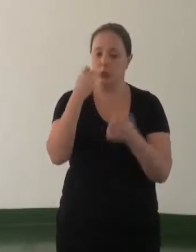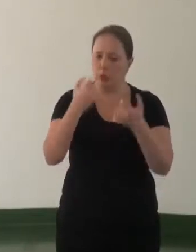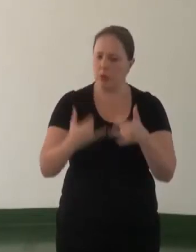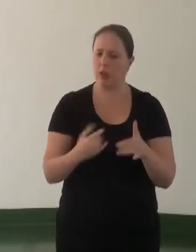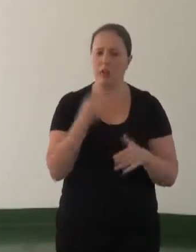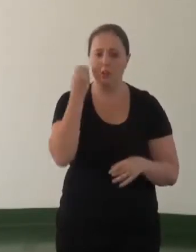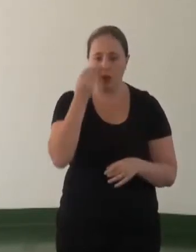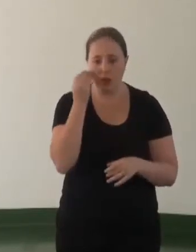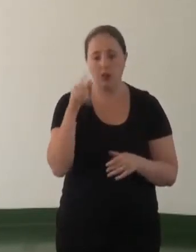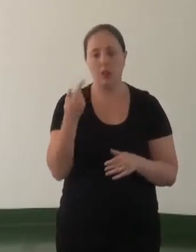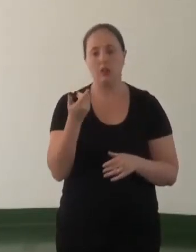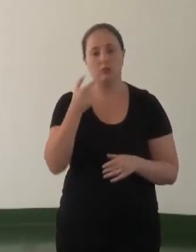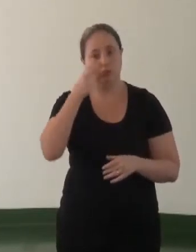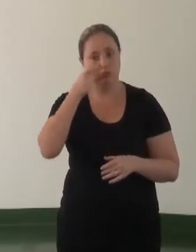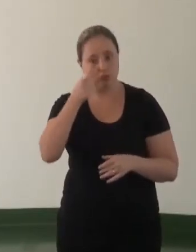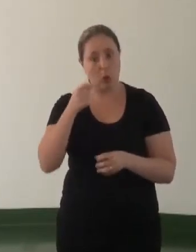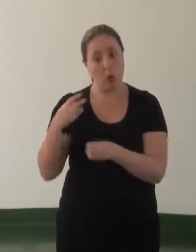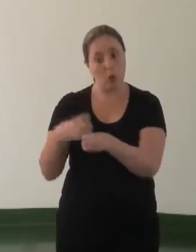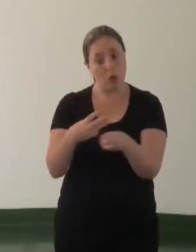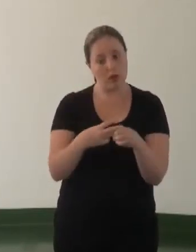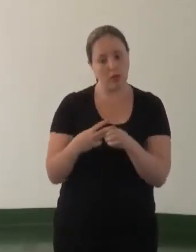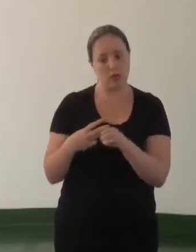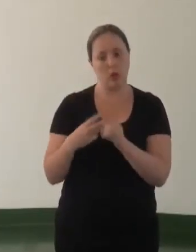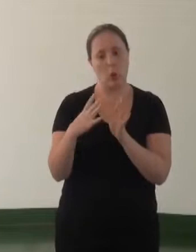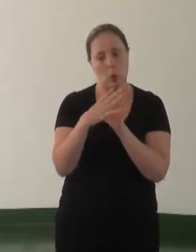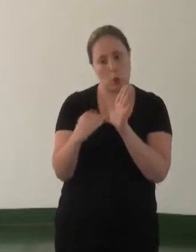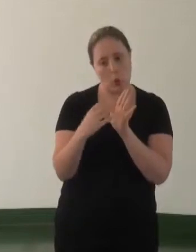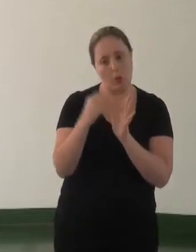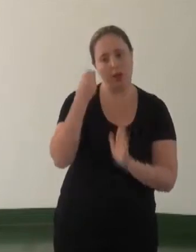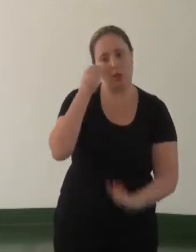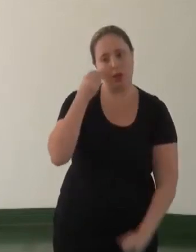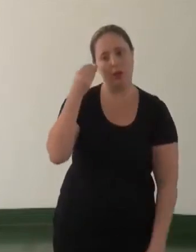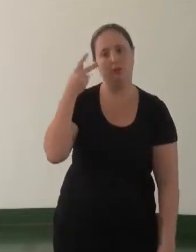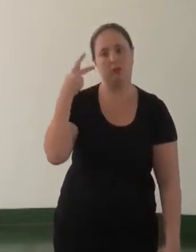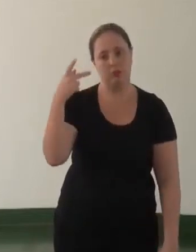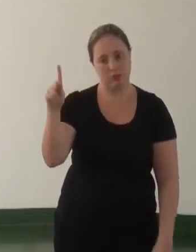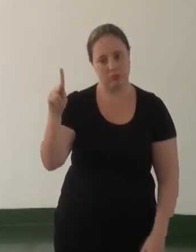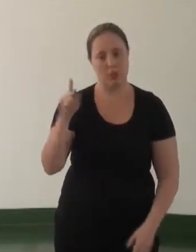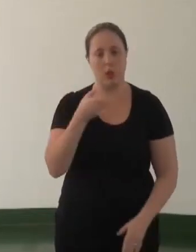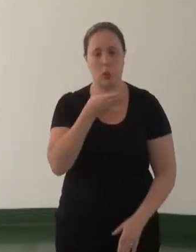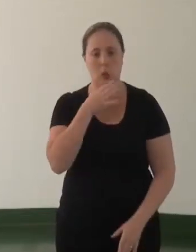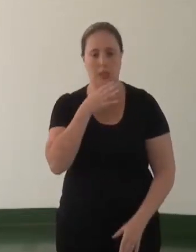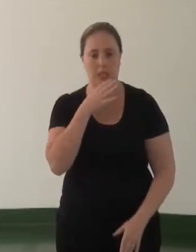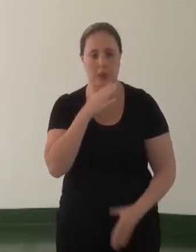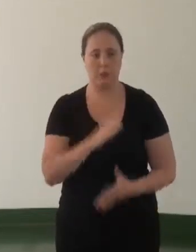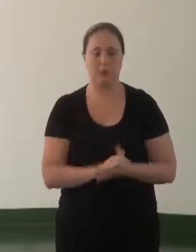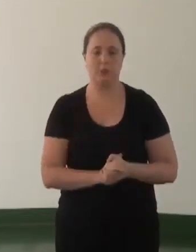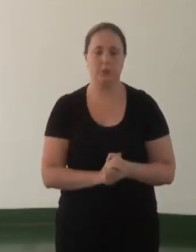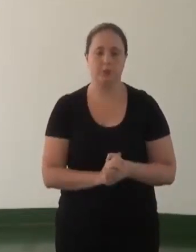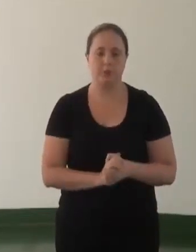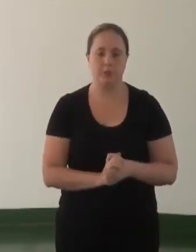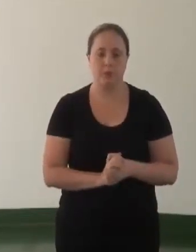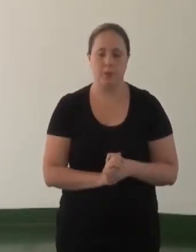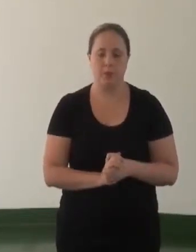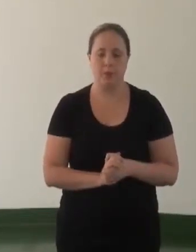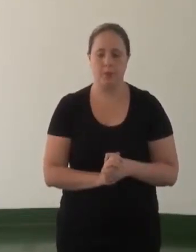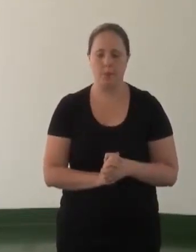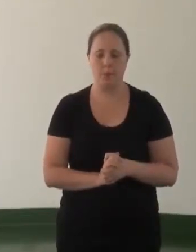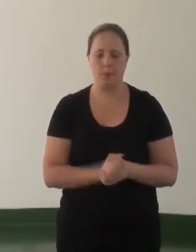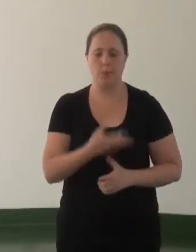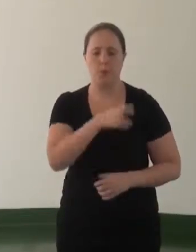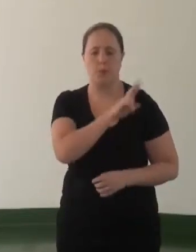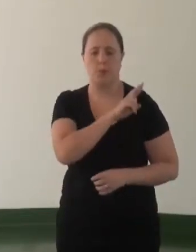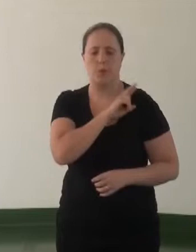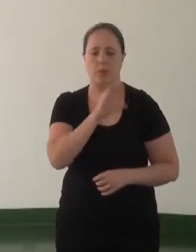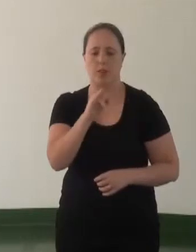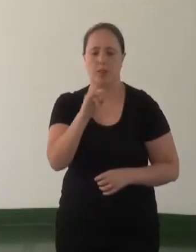talvez se fosse muito interessante os municípios, para os Ministérios Públicos conhecerem. A responsabilização civil,